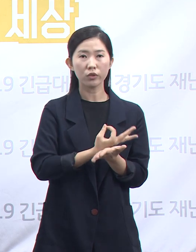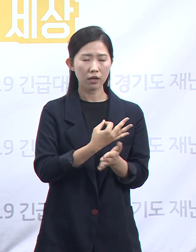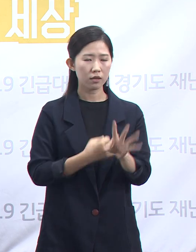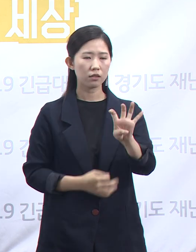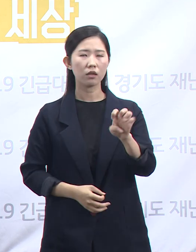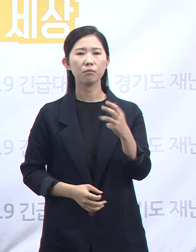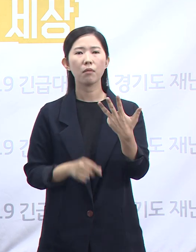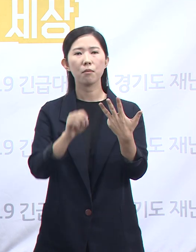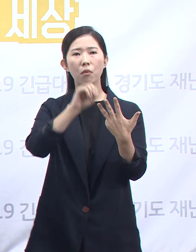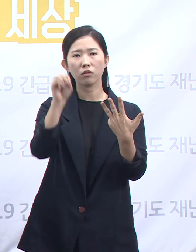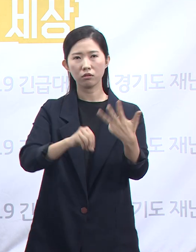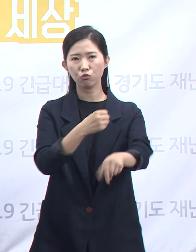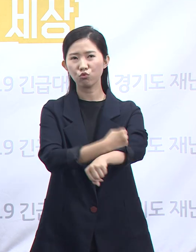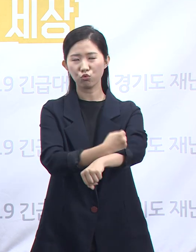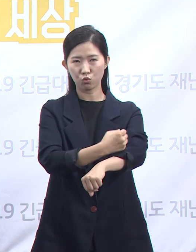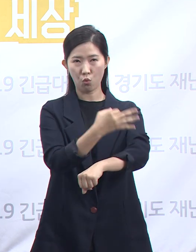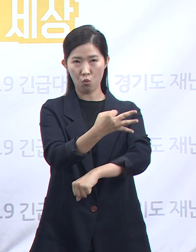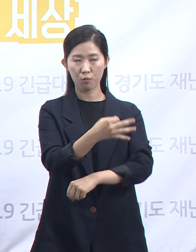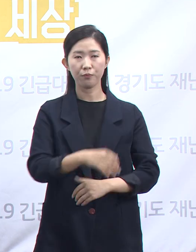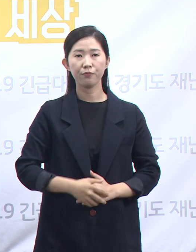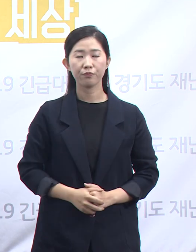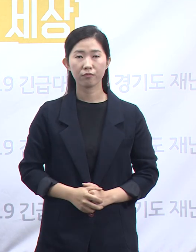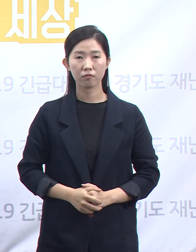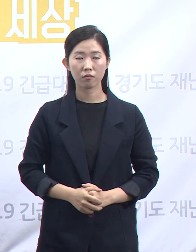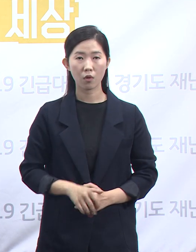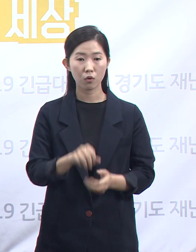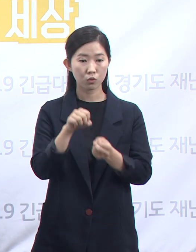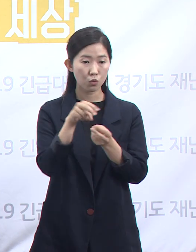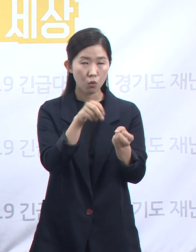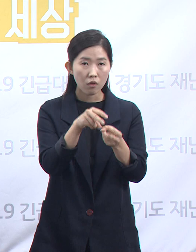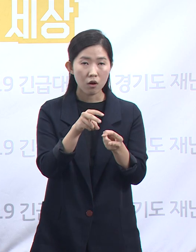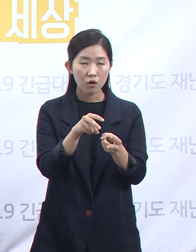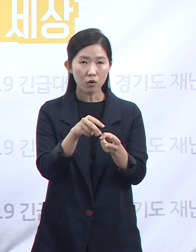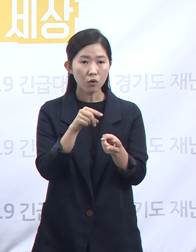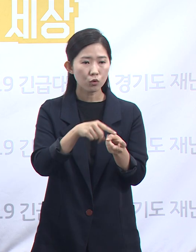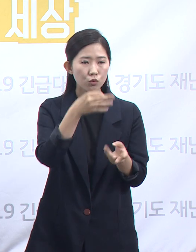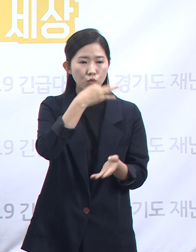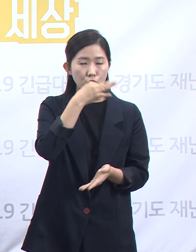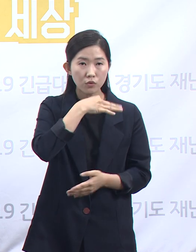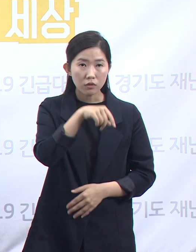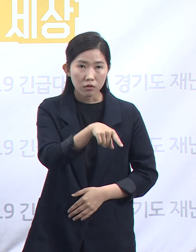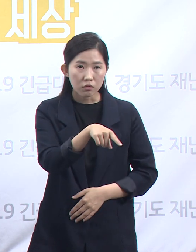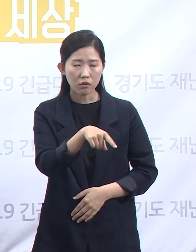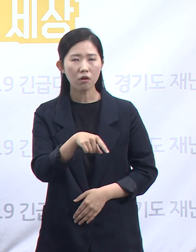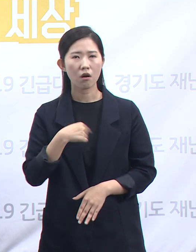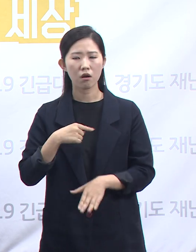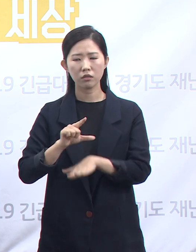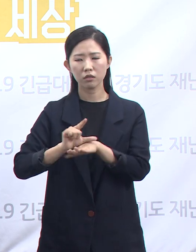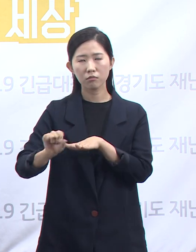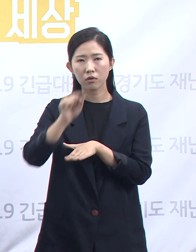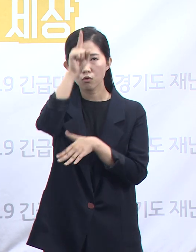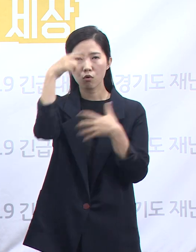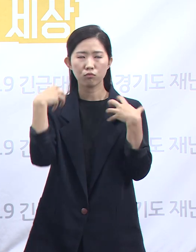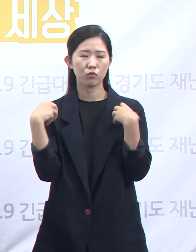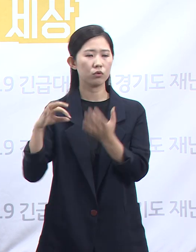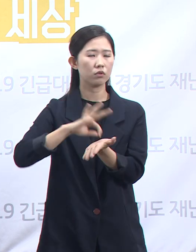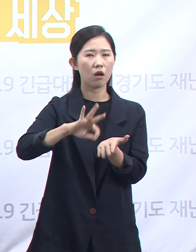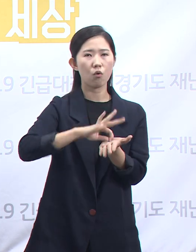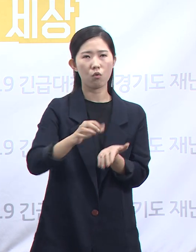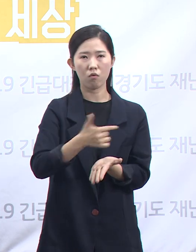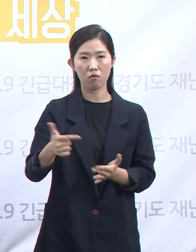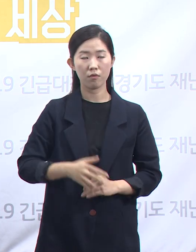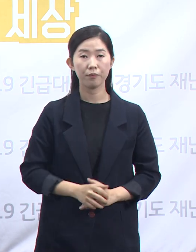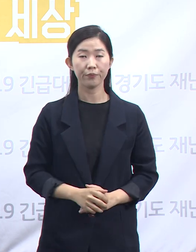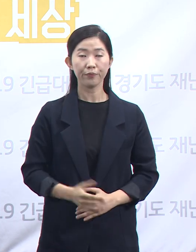해당합니다. 이렇듯 조달수입에 미치는 지방정부의 영향과 비중이 매우 큽니다. 하지만 조달청은